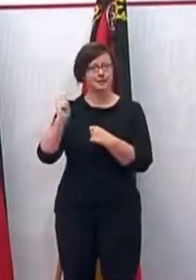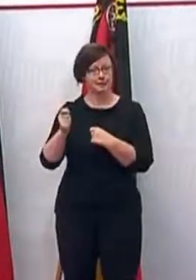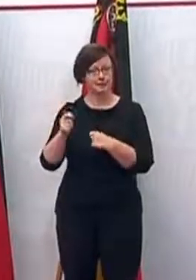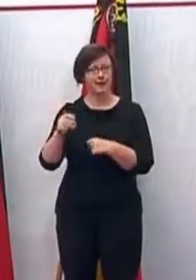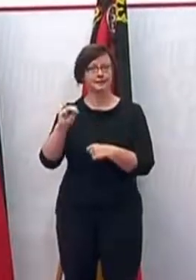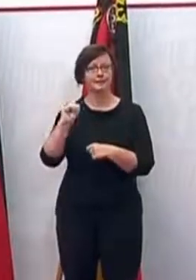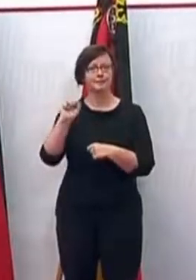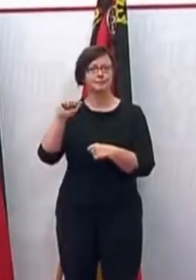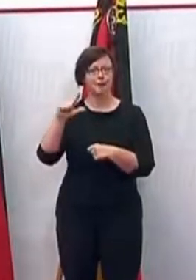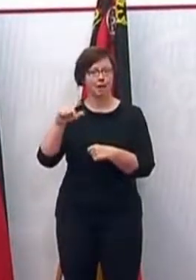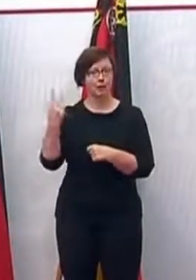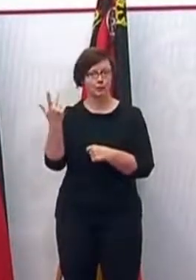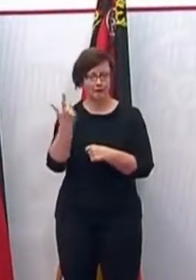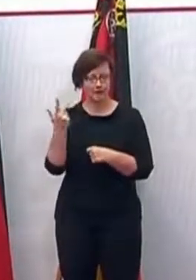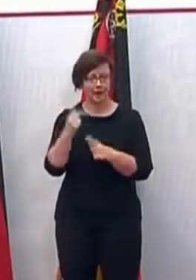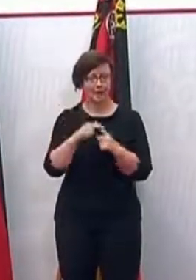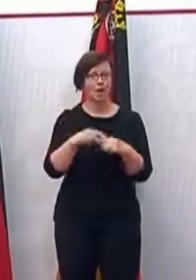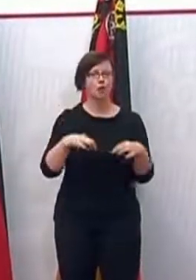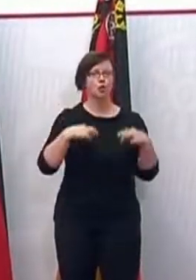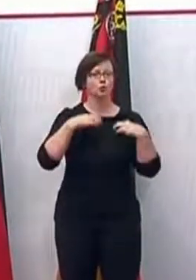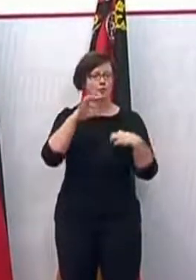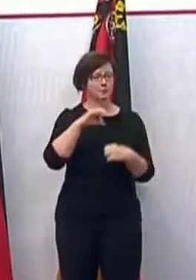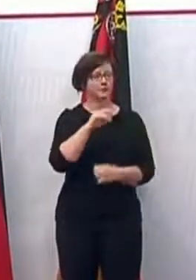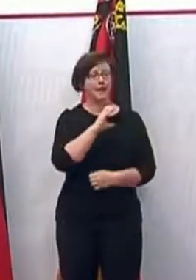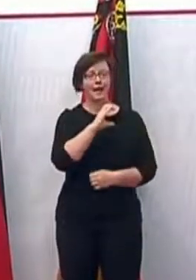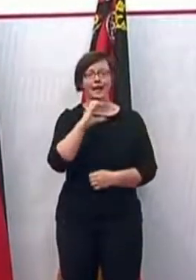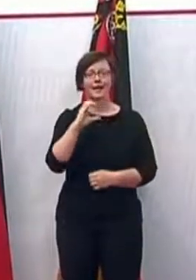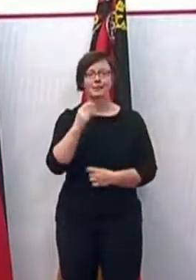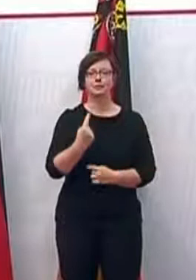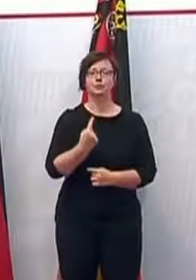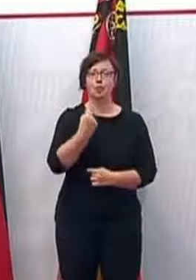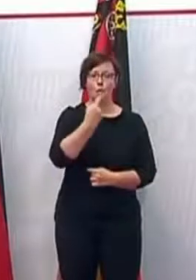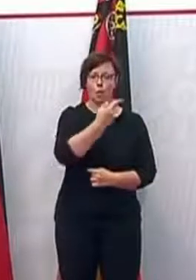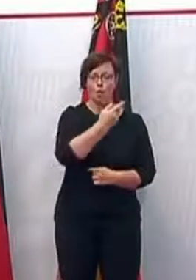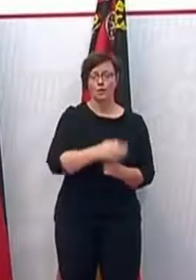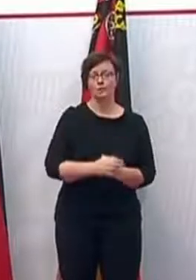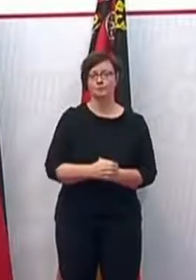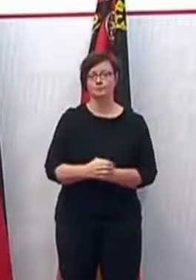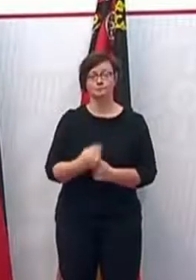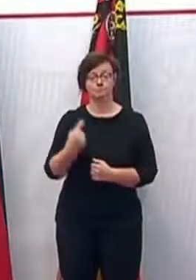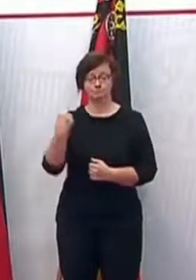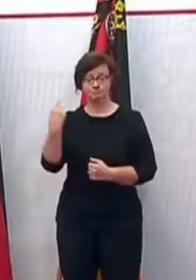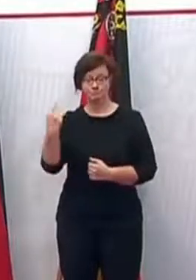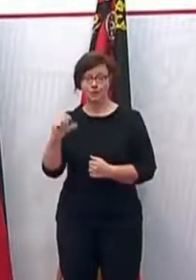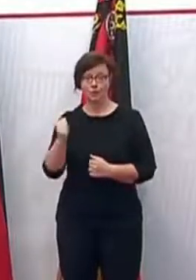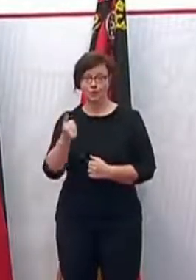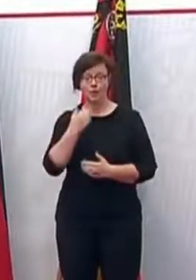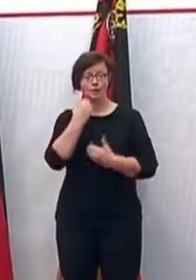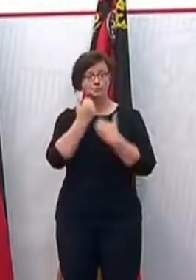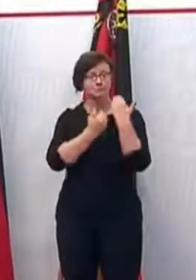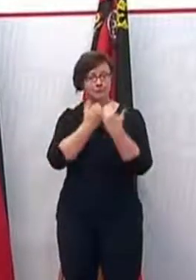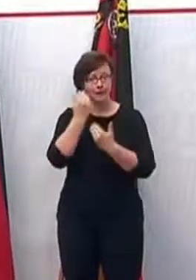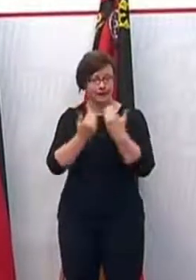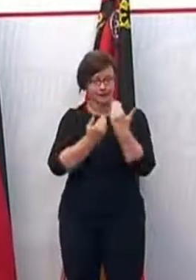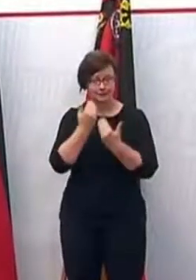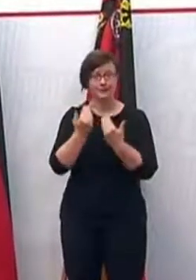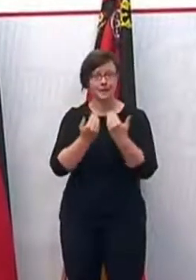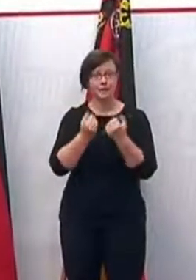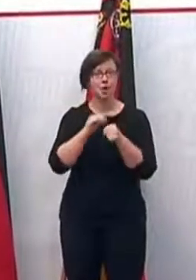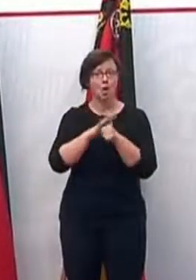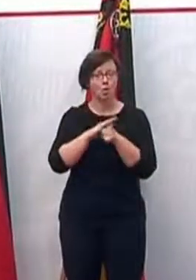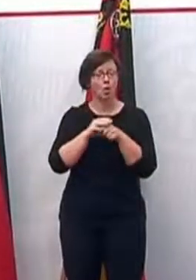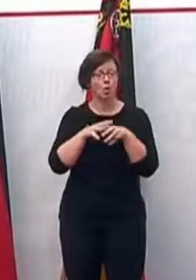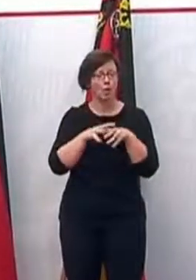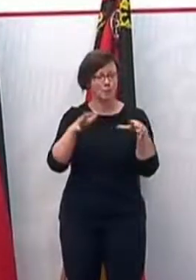Gesundheitsminister Clemens Hoch. Malu Dreyer wird zunächst über weitere Öffnungsschritte mit Blick auf die Corona